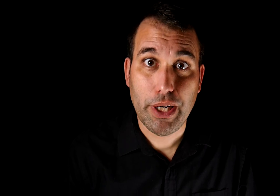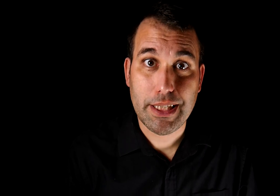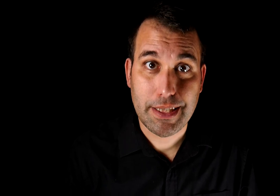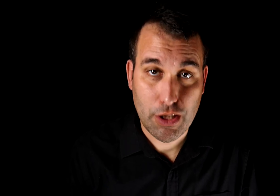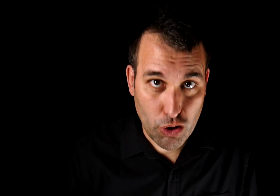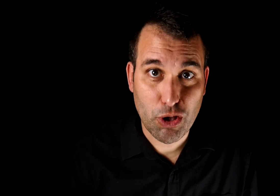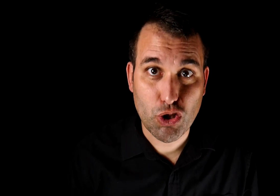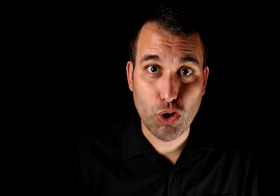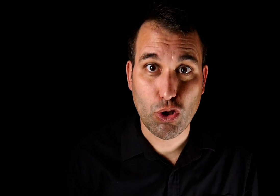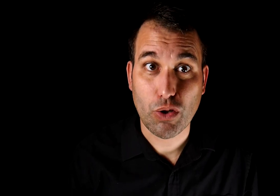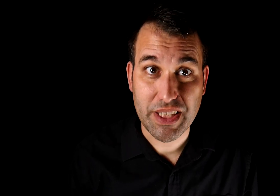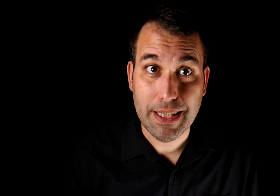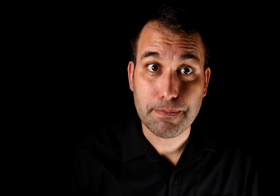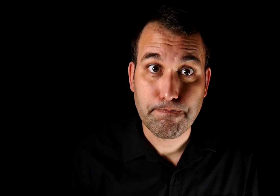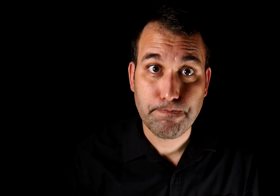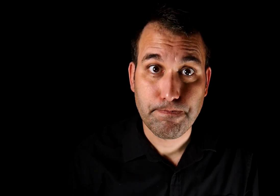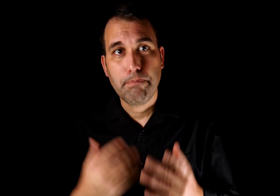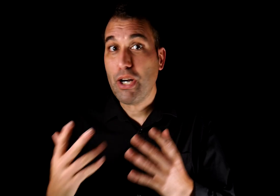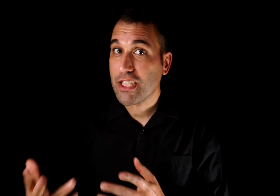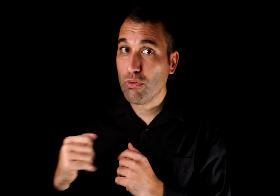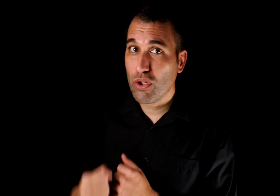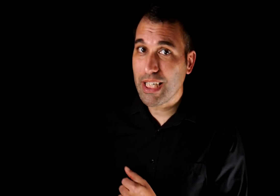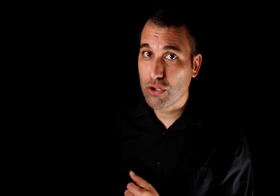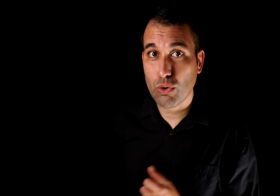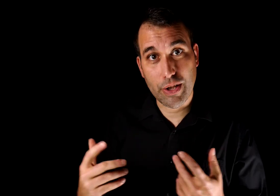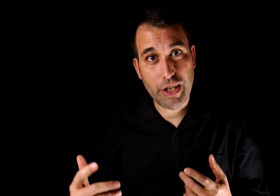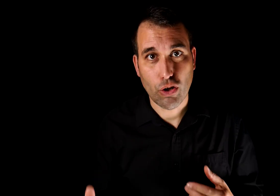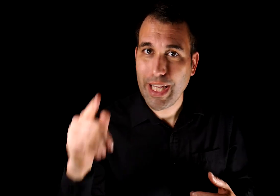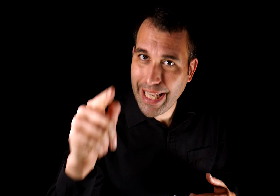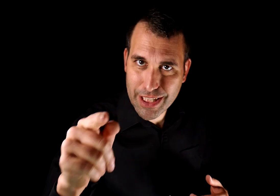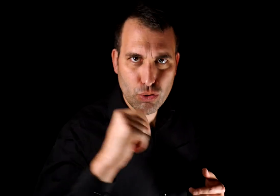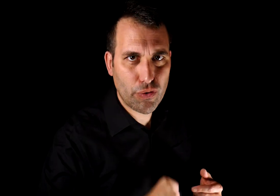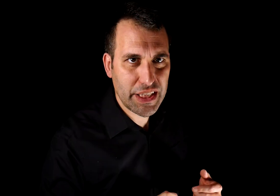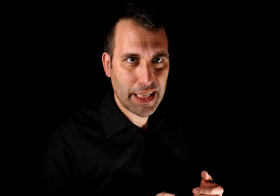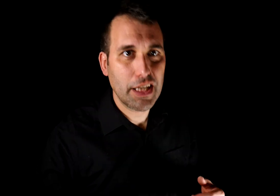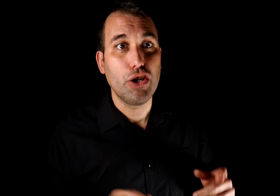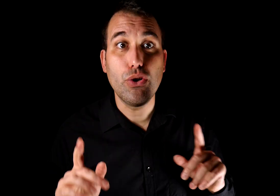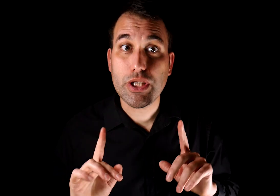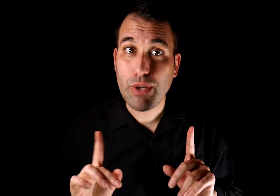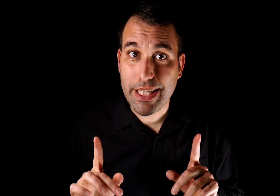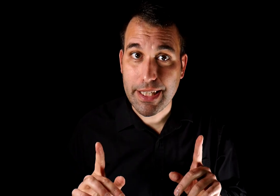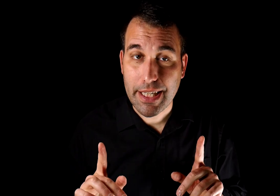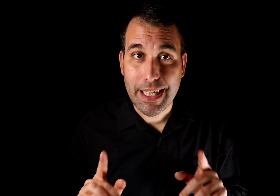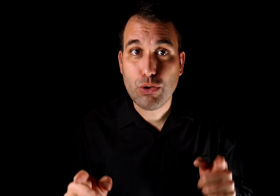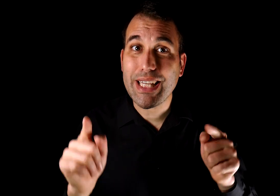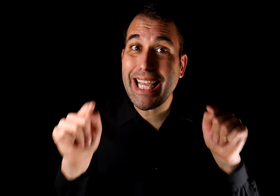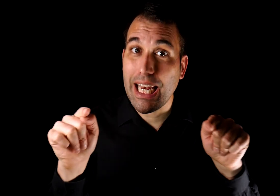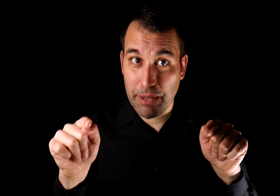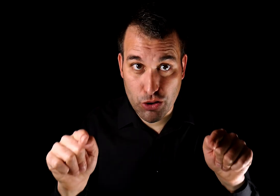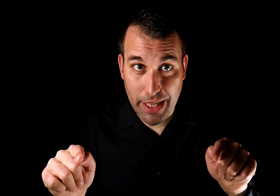pues somos nosotros los sofistas. Pero en el segundo caso, cuando digo, eres un sofista, no es una crítica, es un ataque a la persona.